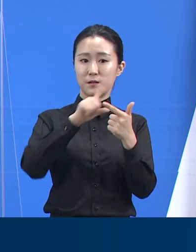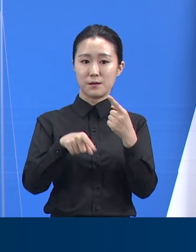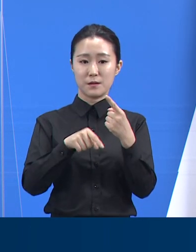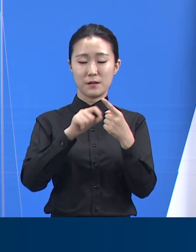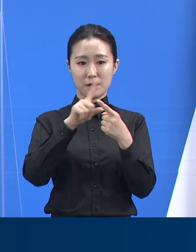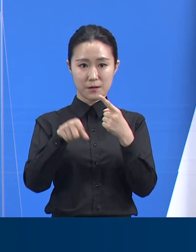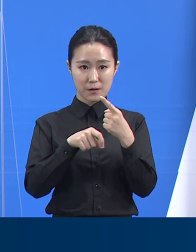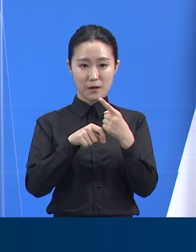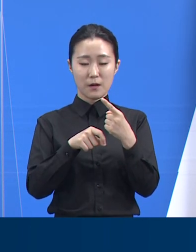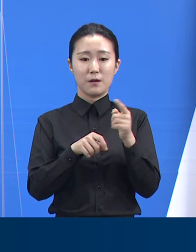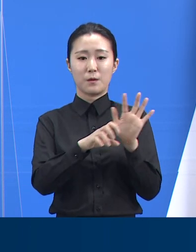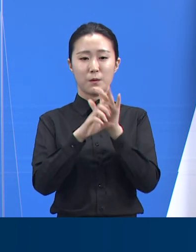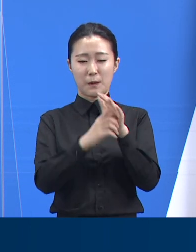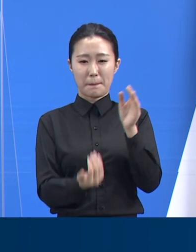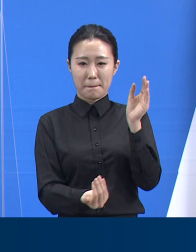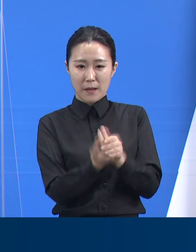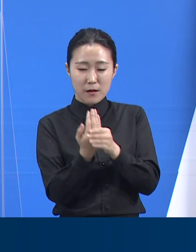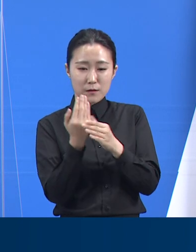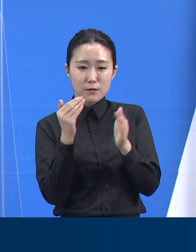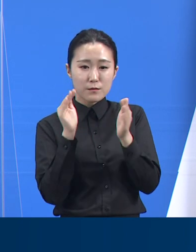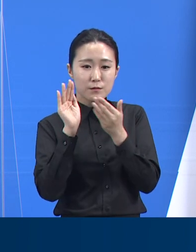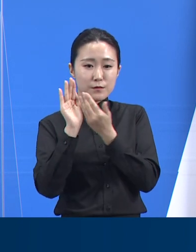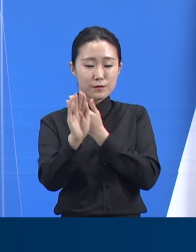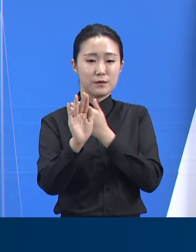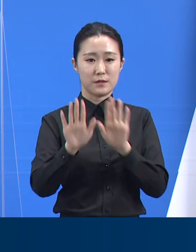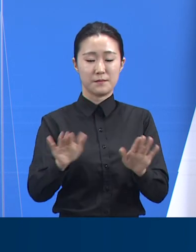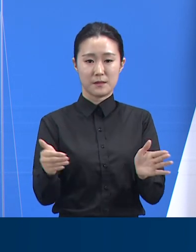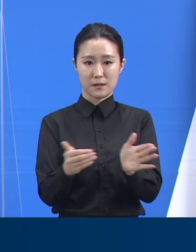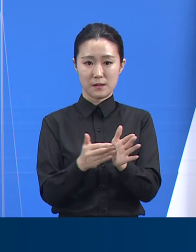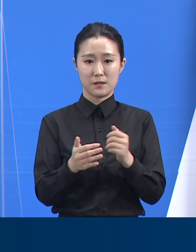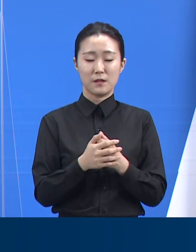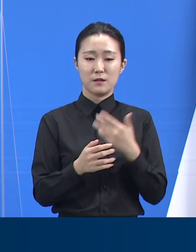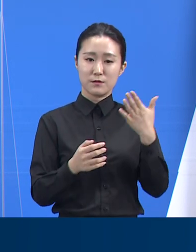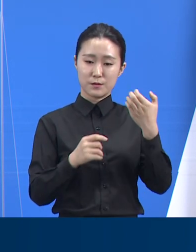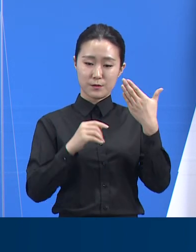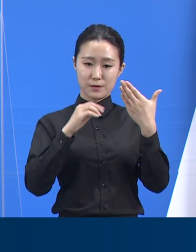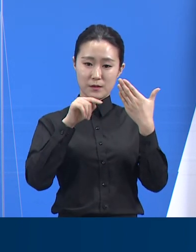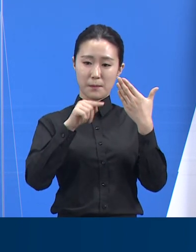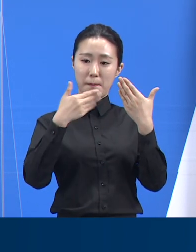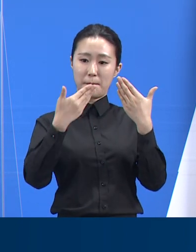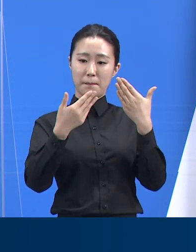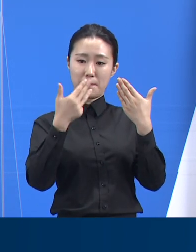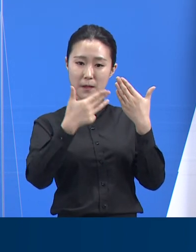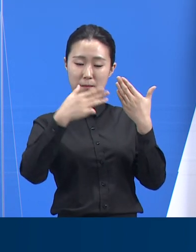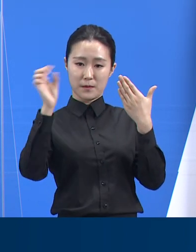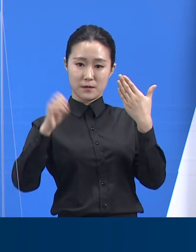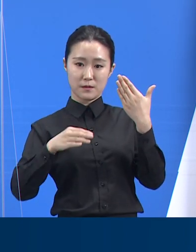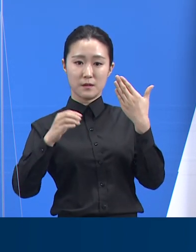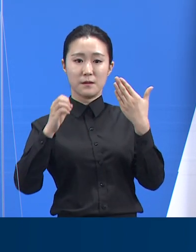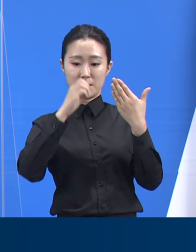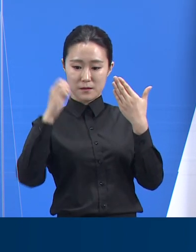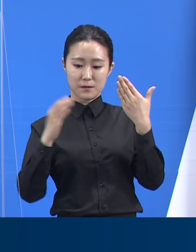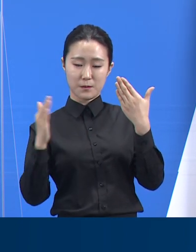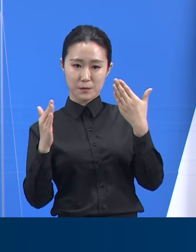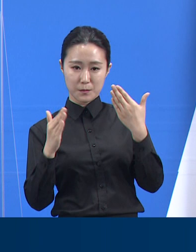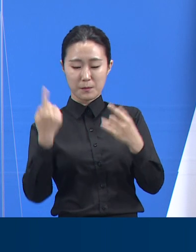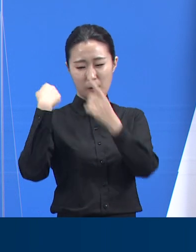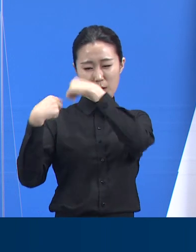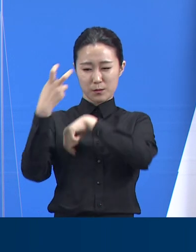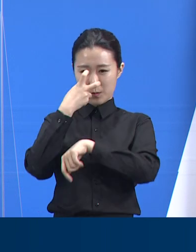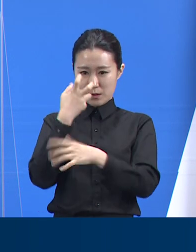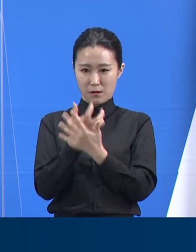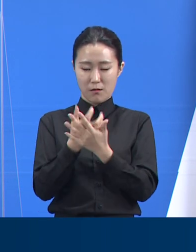경기도 기초역학조사서 등록률은 99.8%로 전국 평균 96.1%보다 높으며 수도권